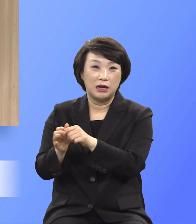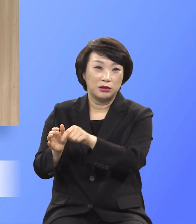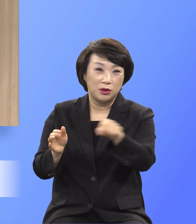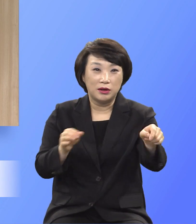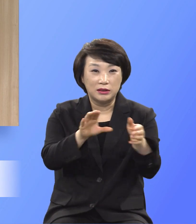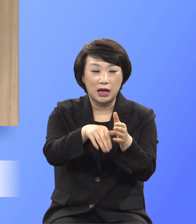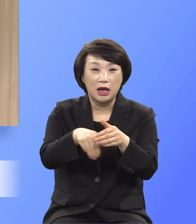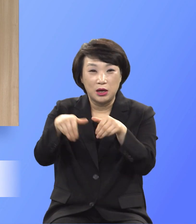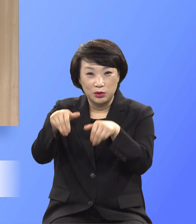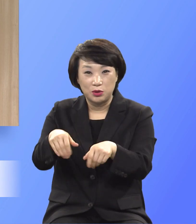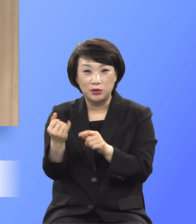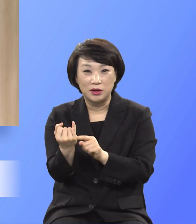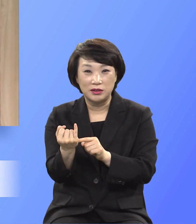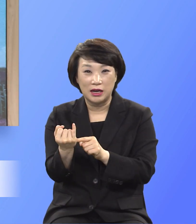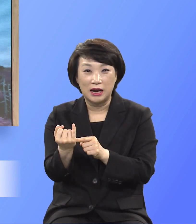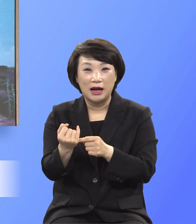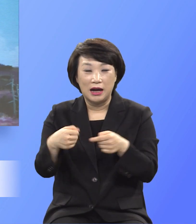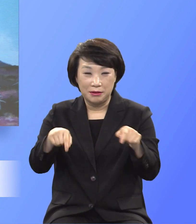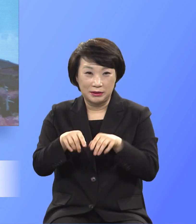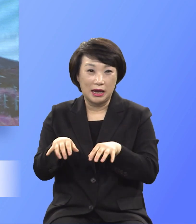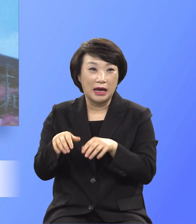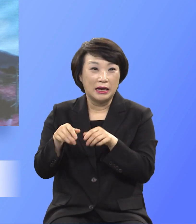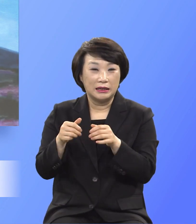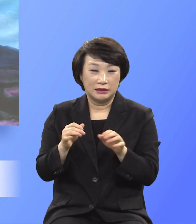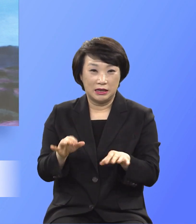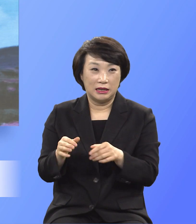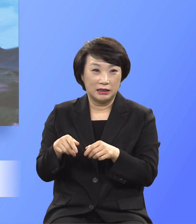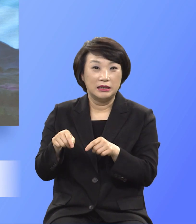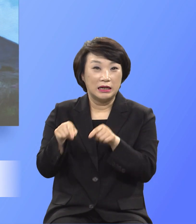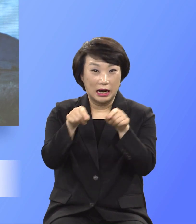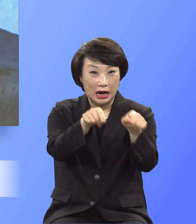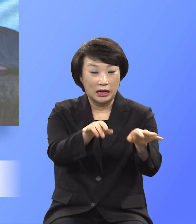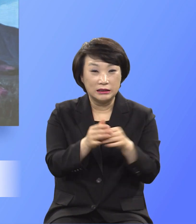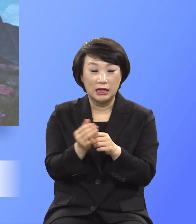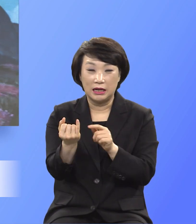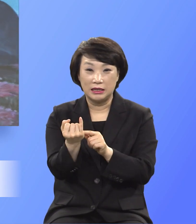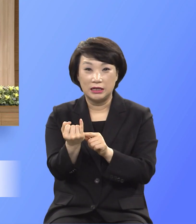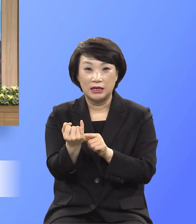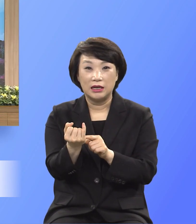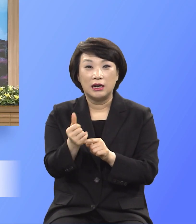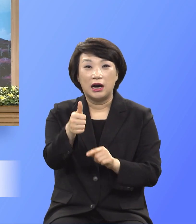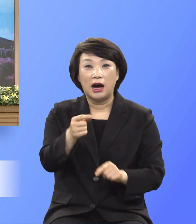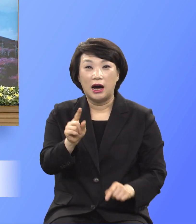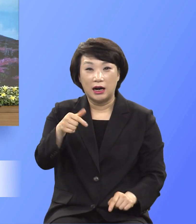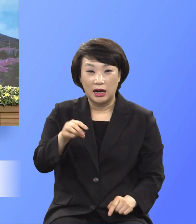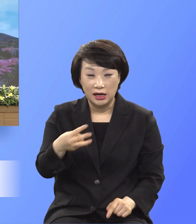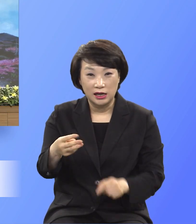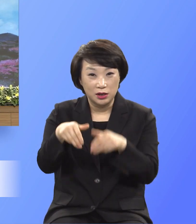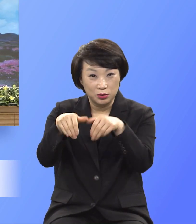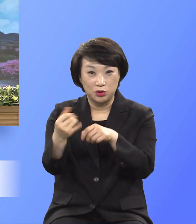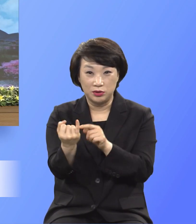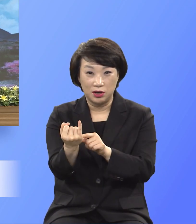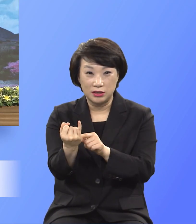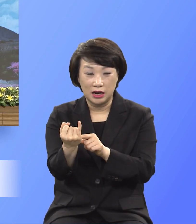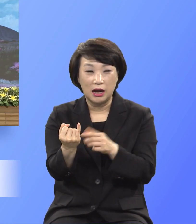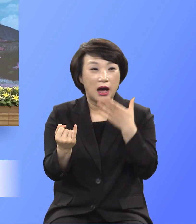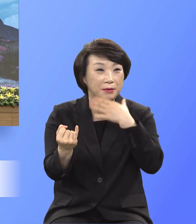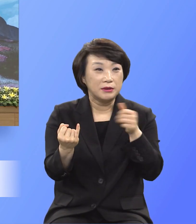그 하갈이라는 여인을 통해서 아브라함은 자녀를 생산했는데